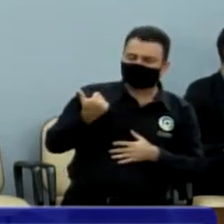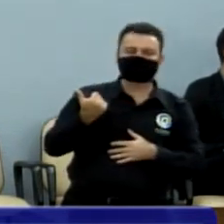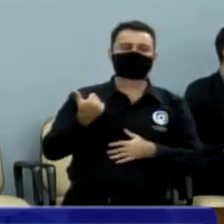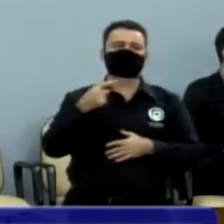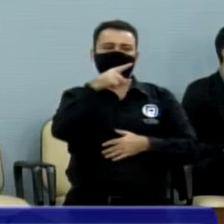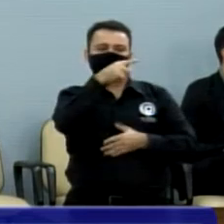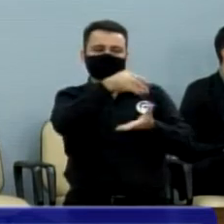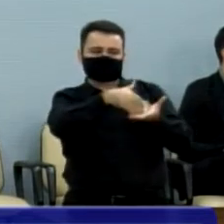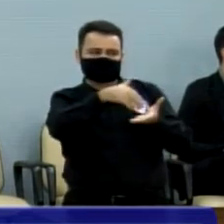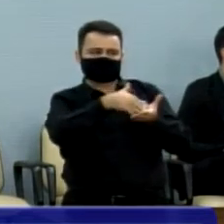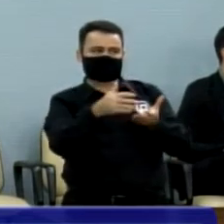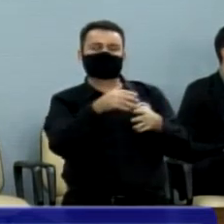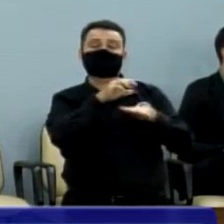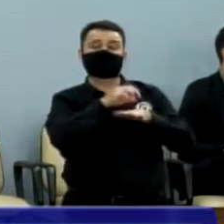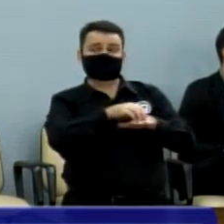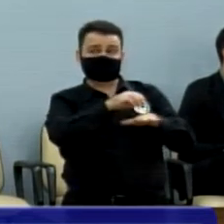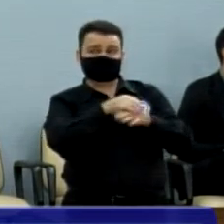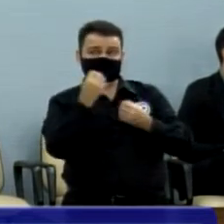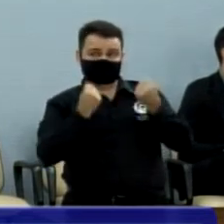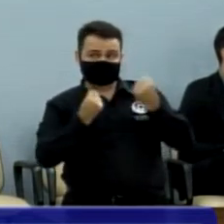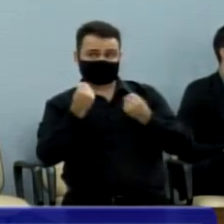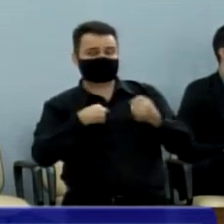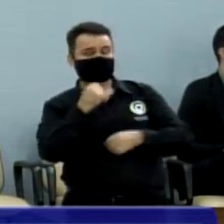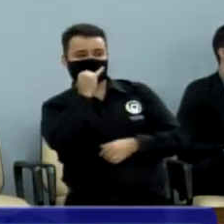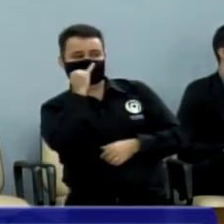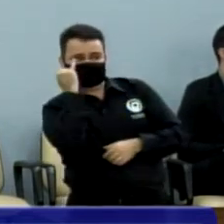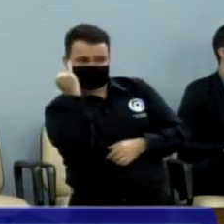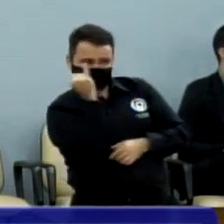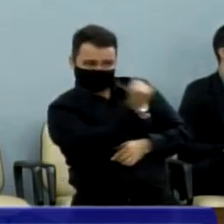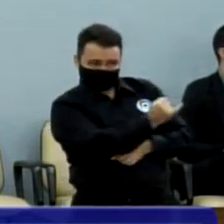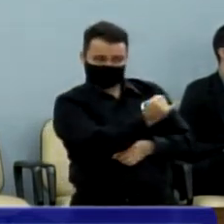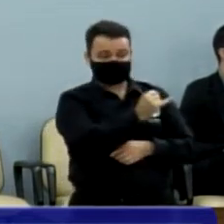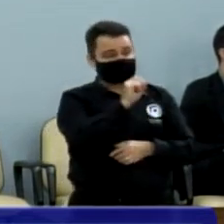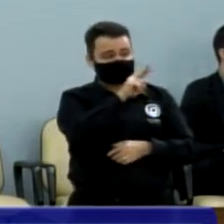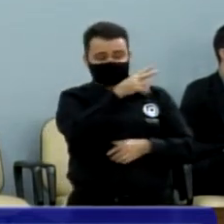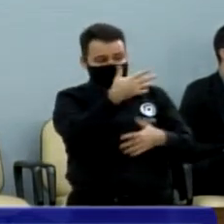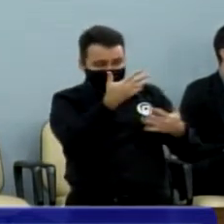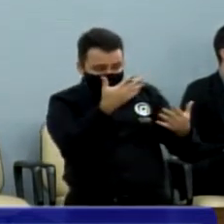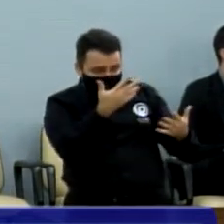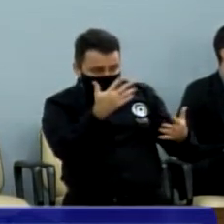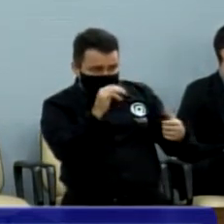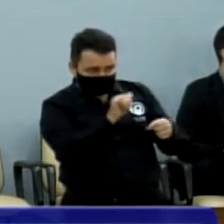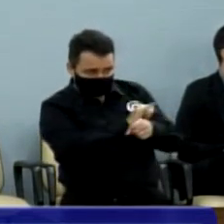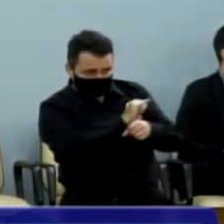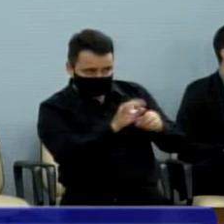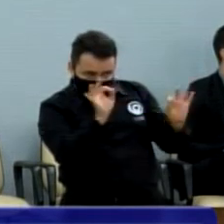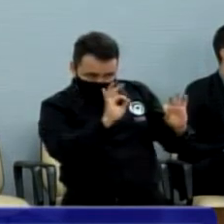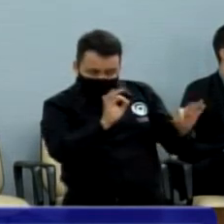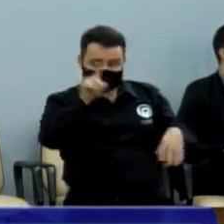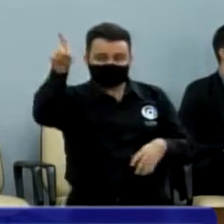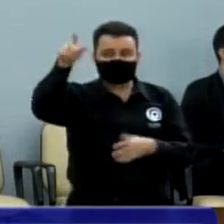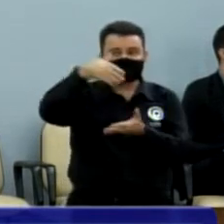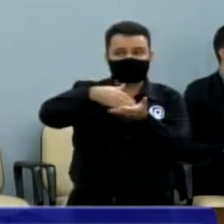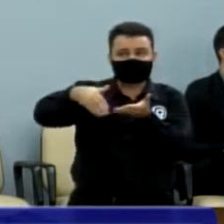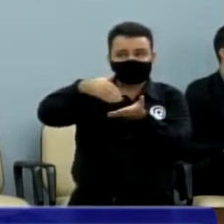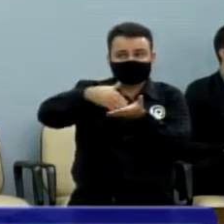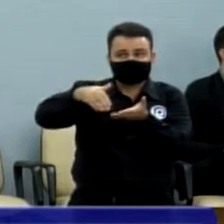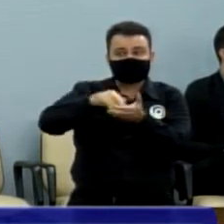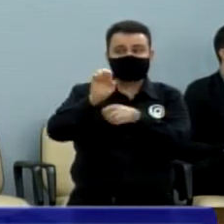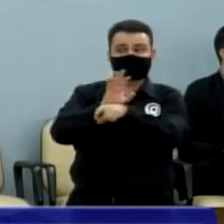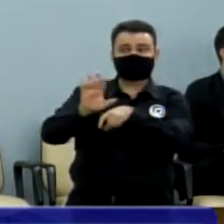não estiver nos acompanhando, certamente alguém está. Estou adiantando o assunto. O pessoal do trânsito tem sido muito atencioso.